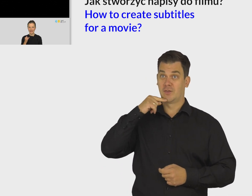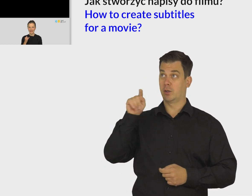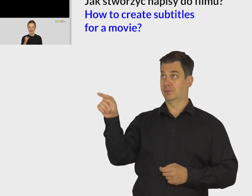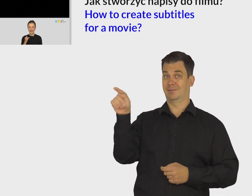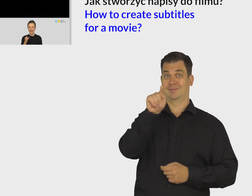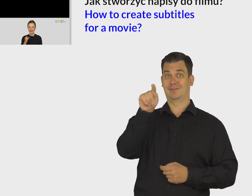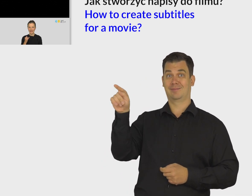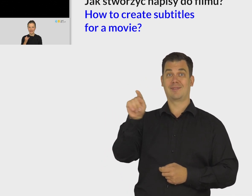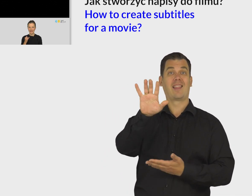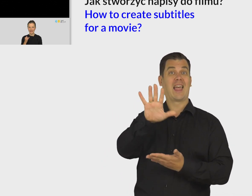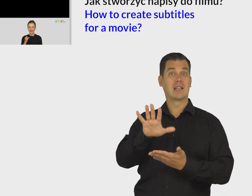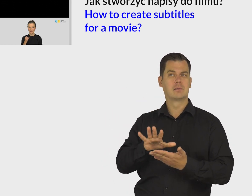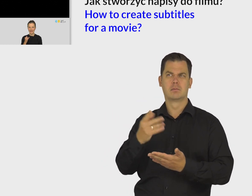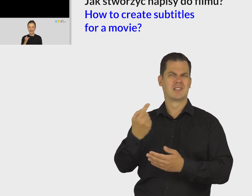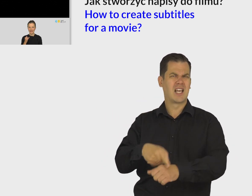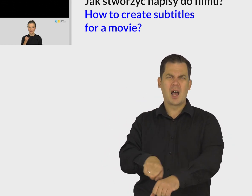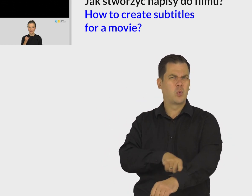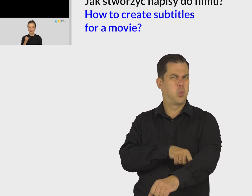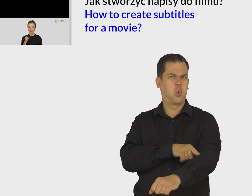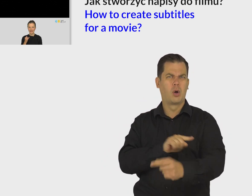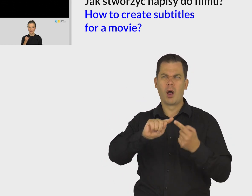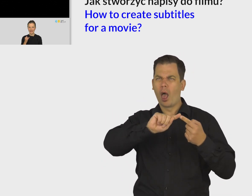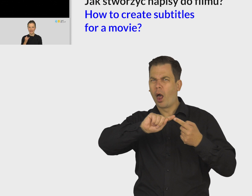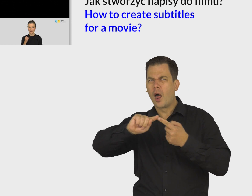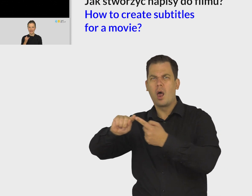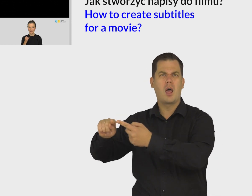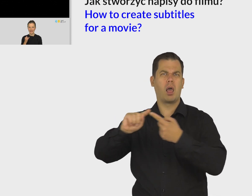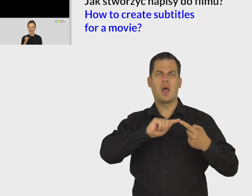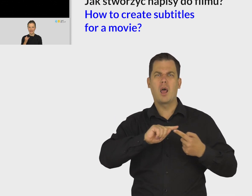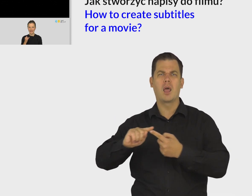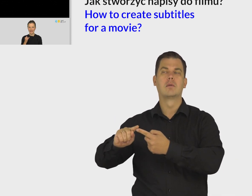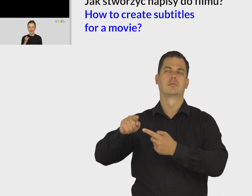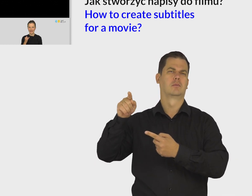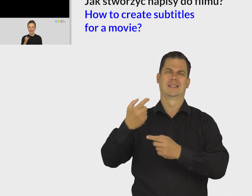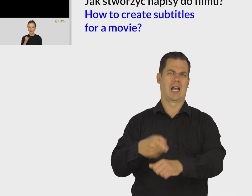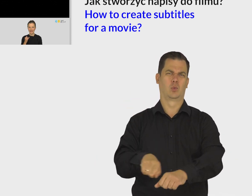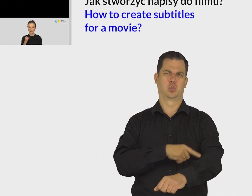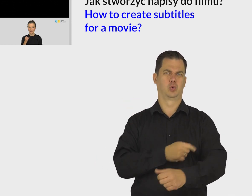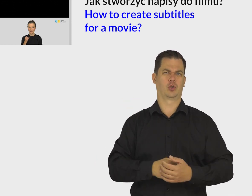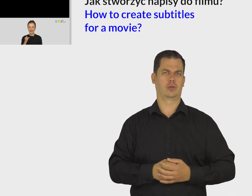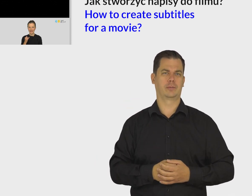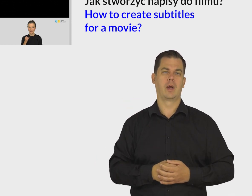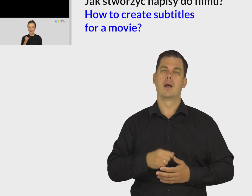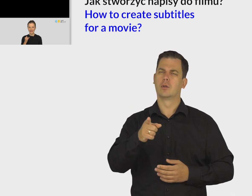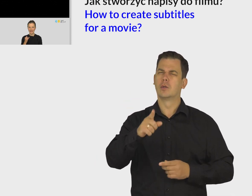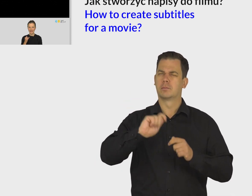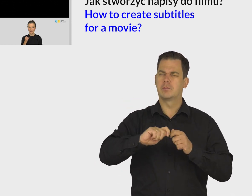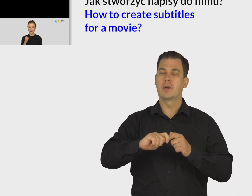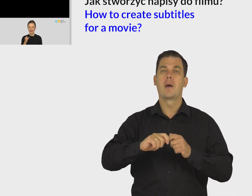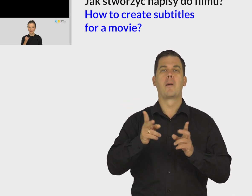Czerwona komórka w kolumnie Tekst oznacza, że ilość tekstu, znaków w pojedynczym wersie jest